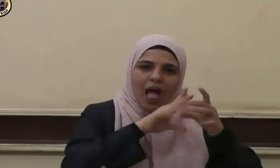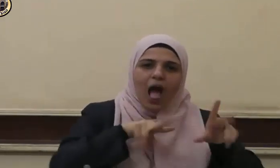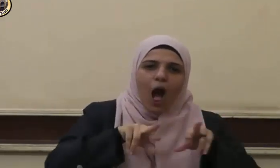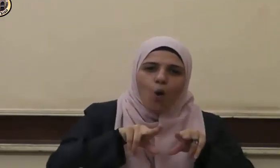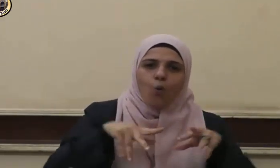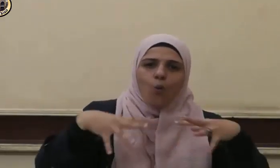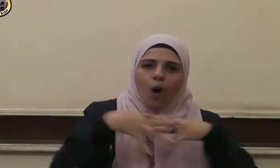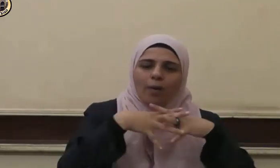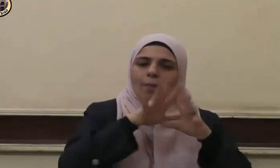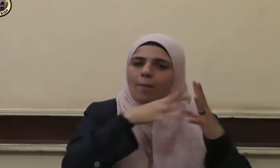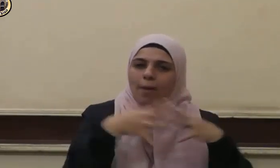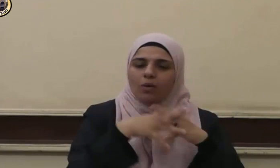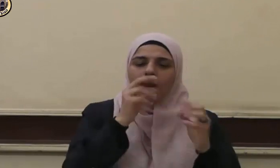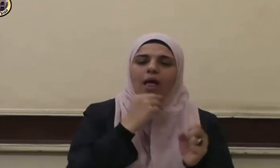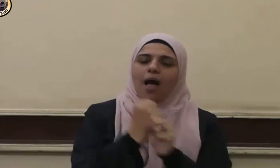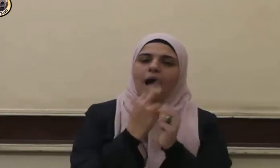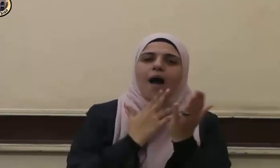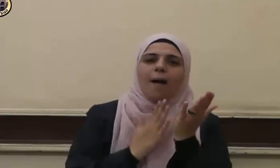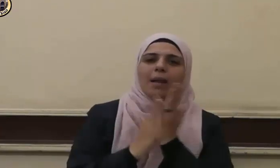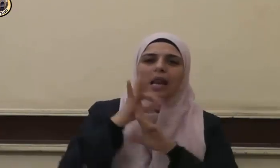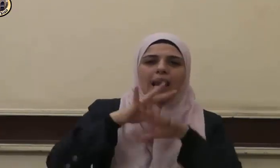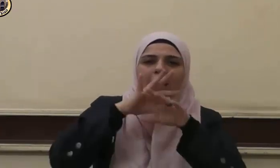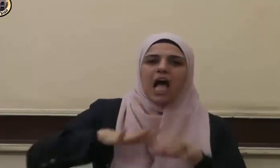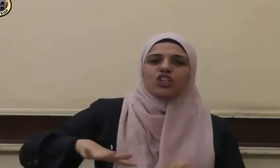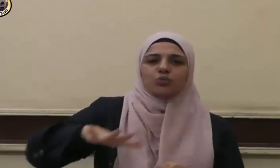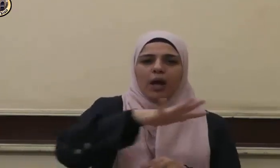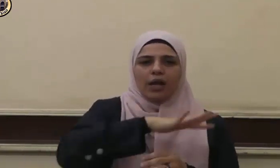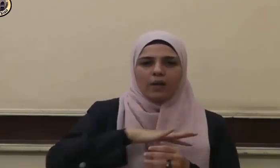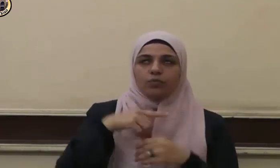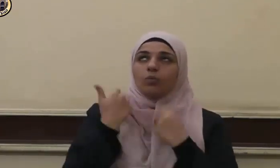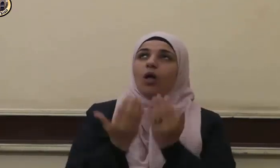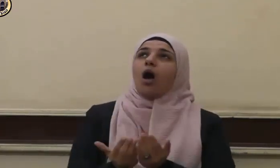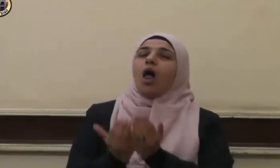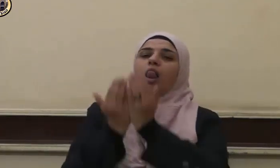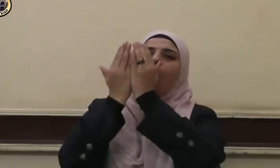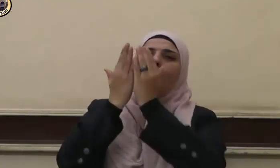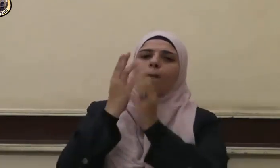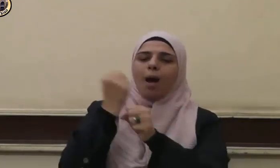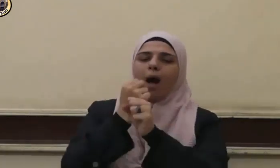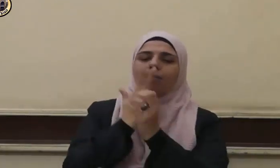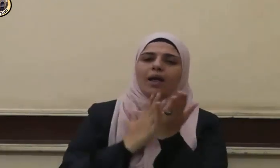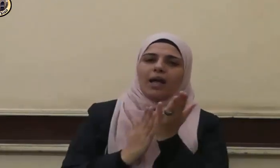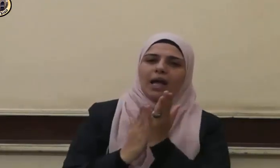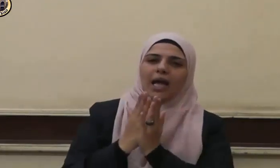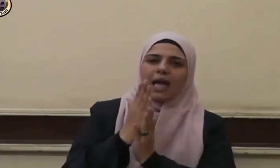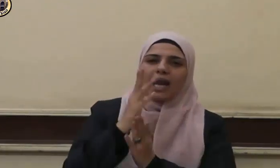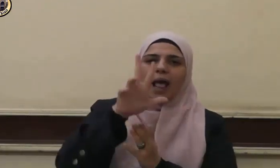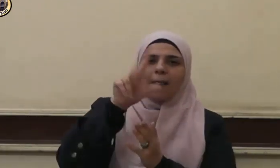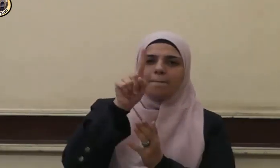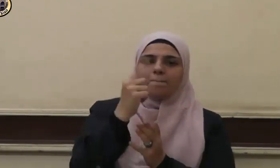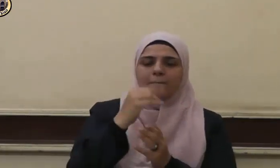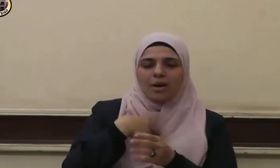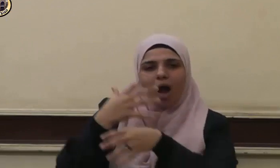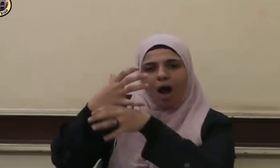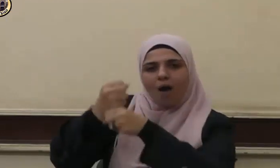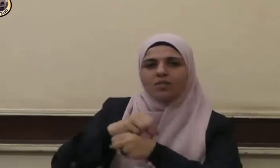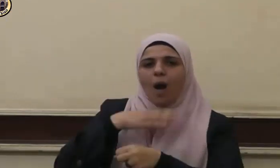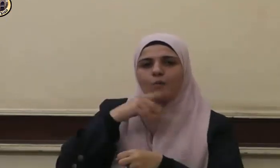ولنحسن إلى الناس أجمعين اللهم وفقنا للبر بآبائنا